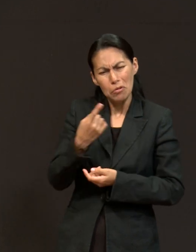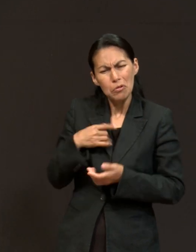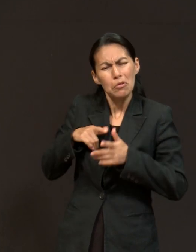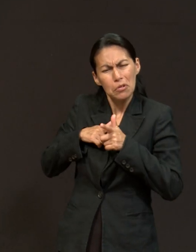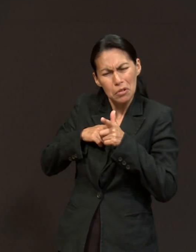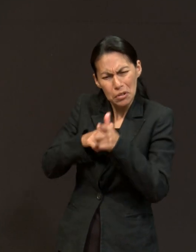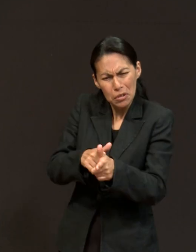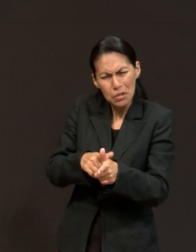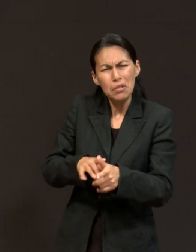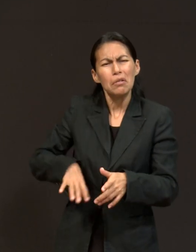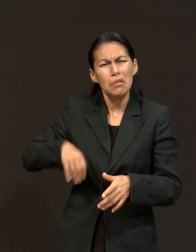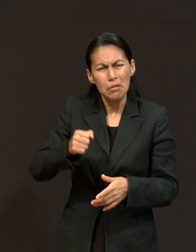Amén, amén.